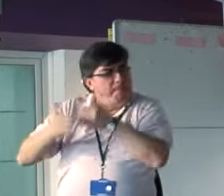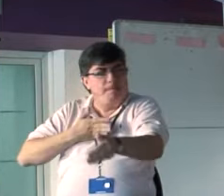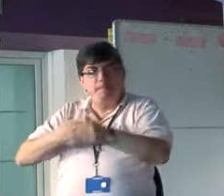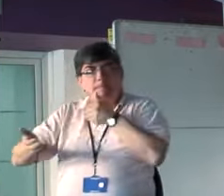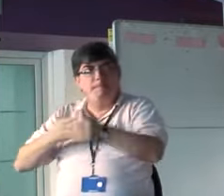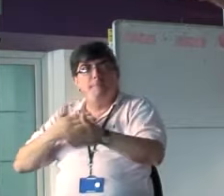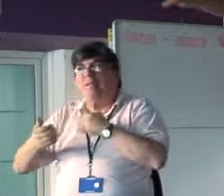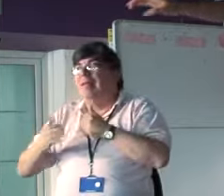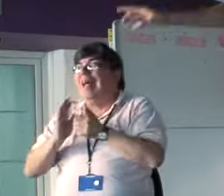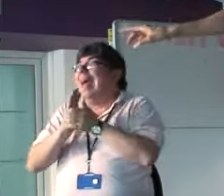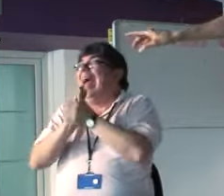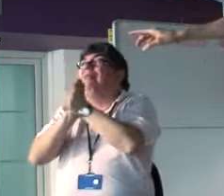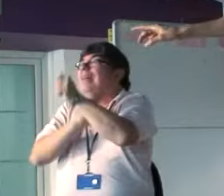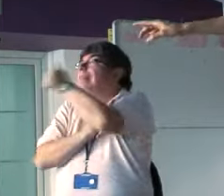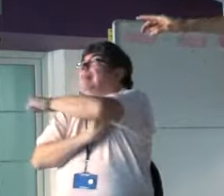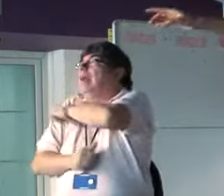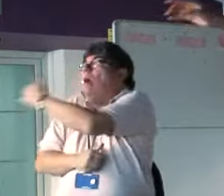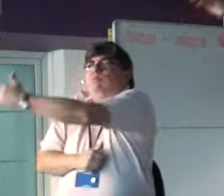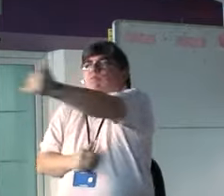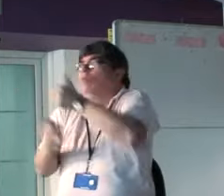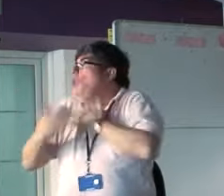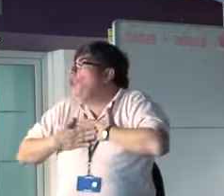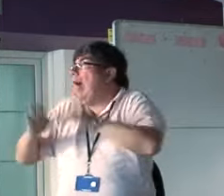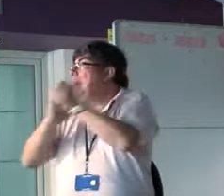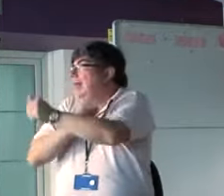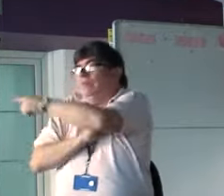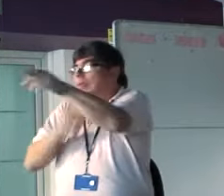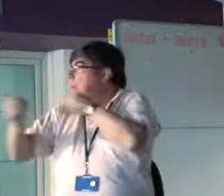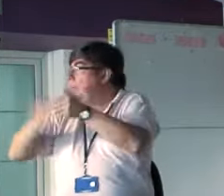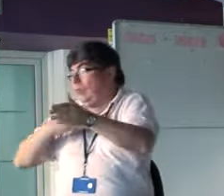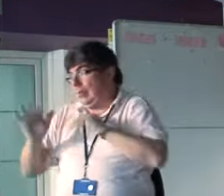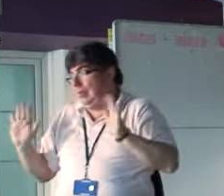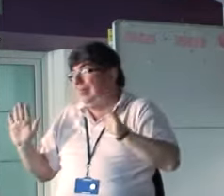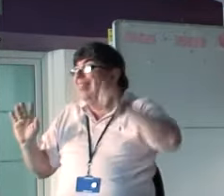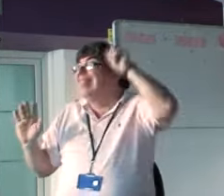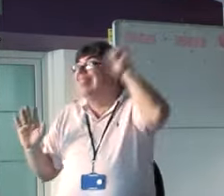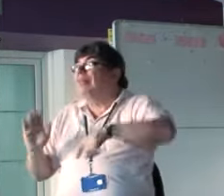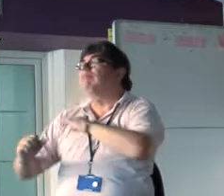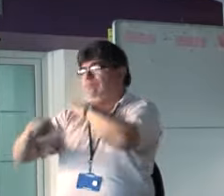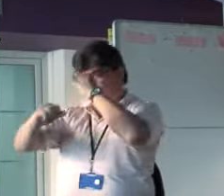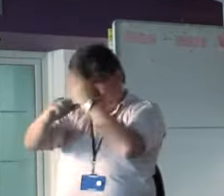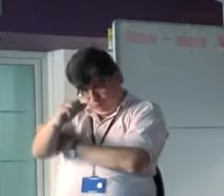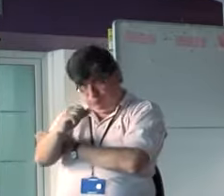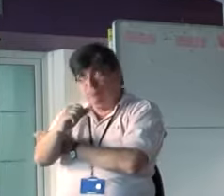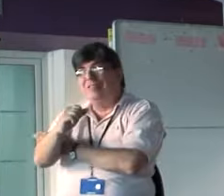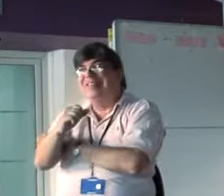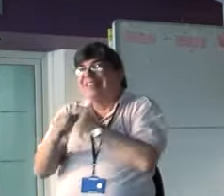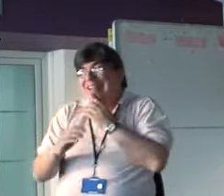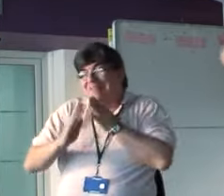habilidades tengan ustedes, deben ser capaces de transmitirle a